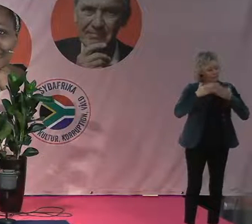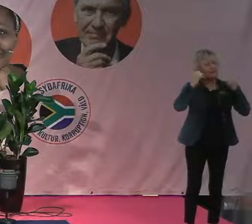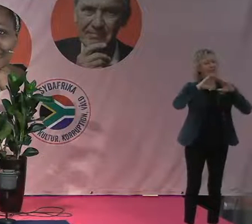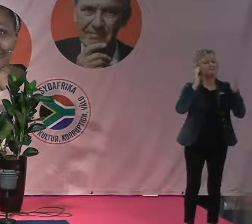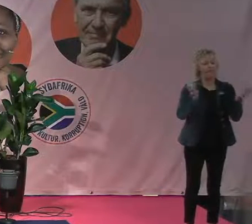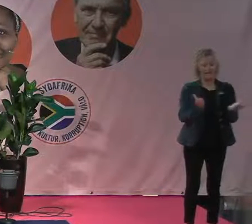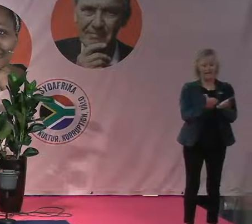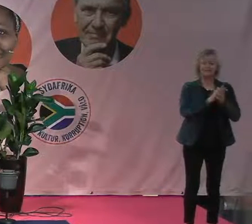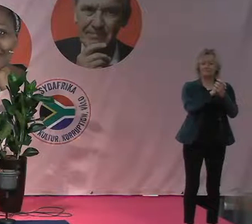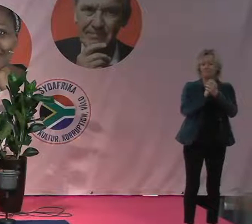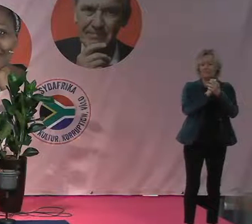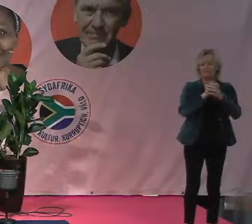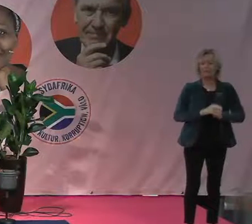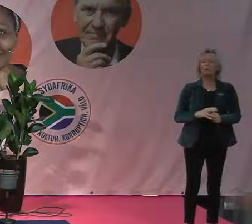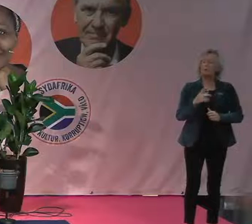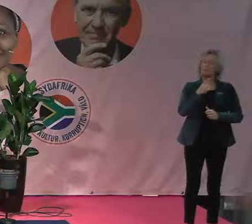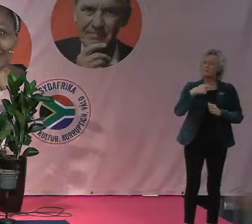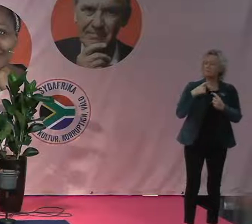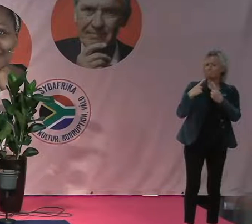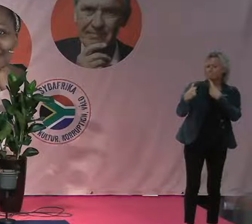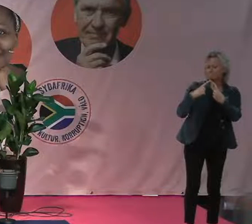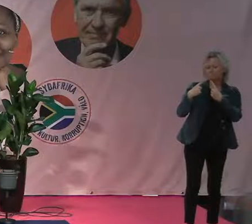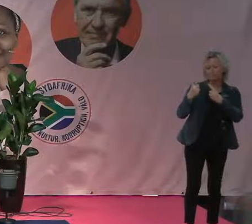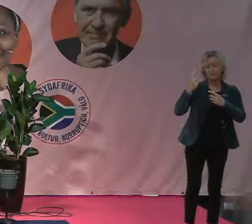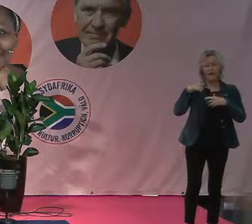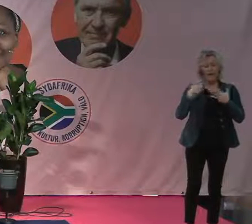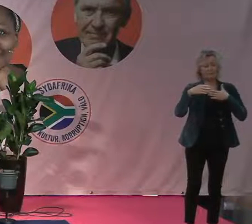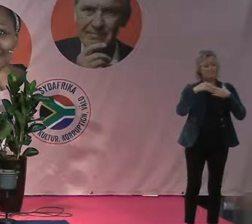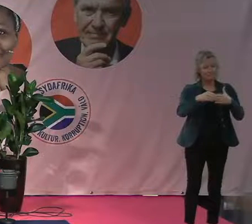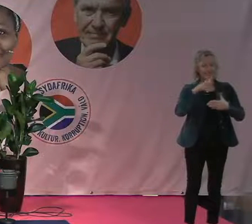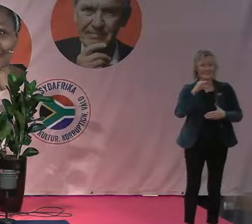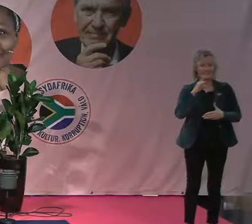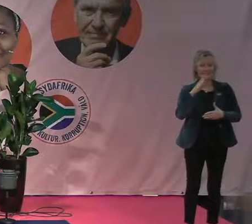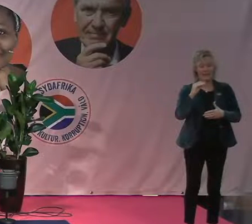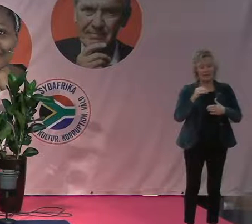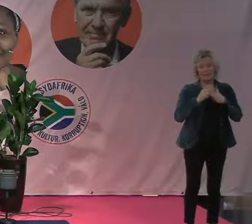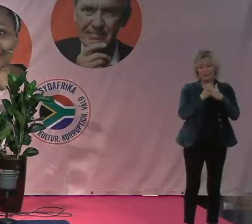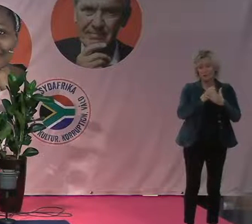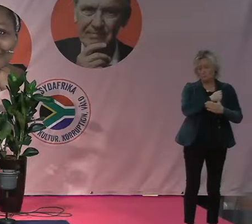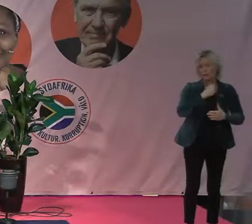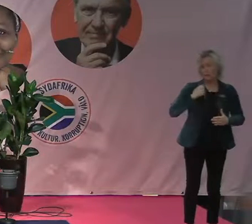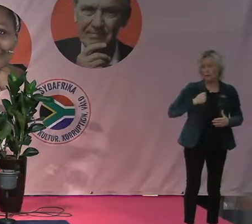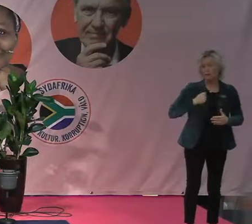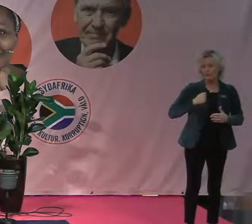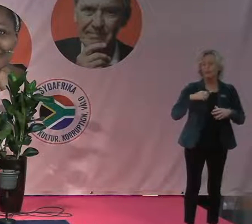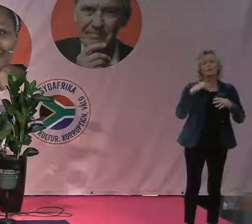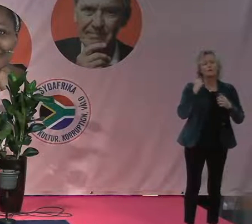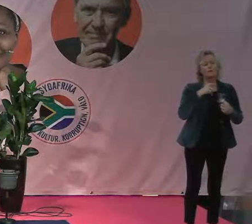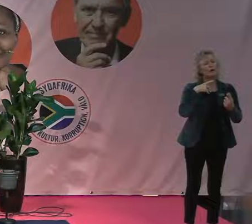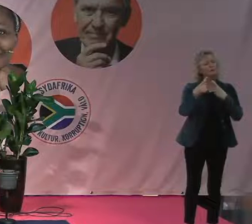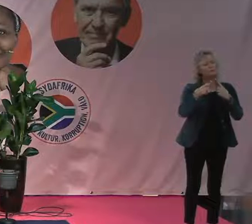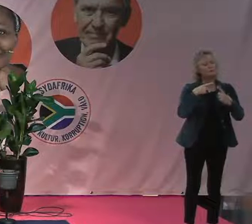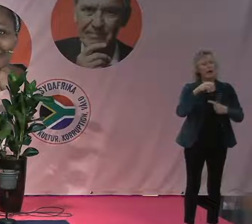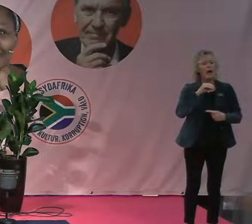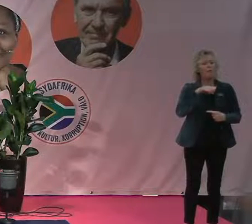ska nu ha ett samtal som Sida, biståndsmyndighetens Sida står för, ska handla om Amazonas och